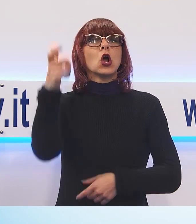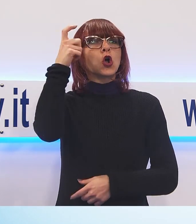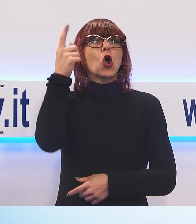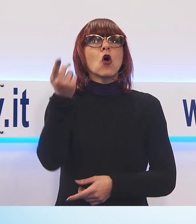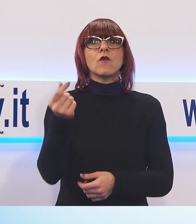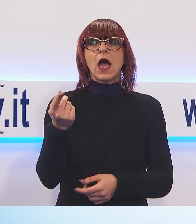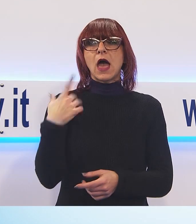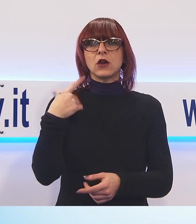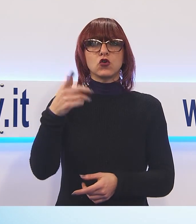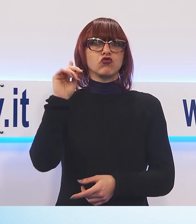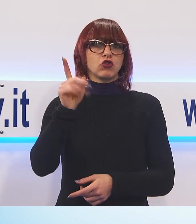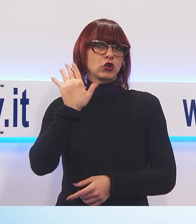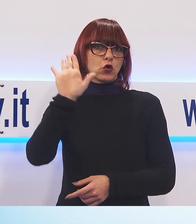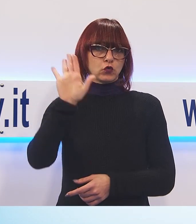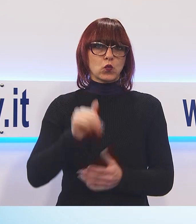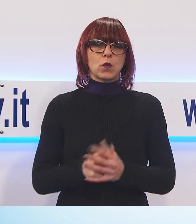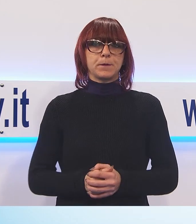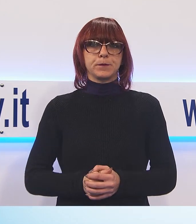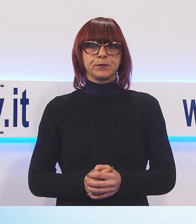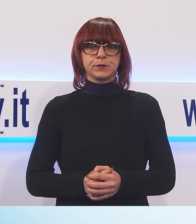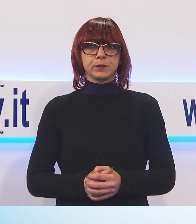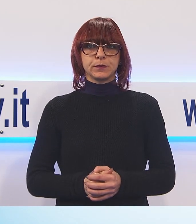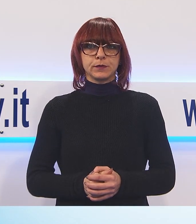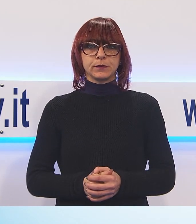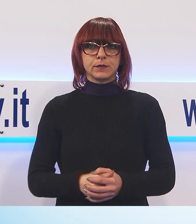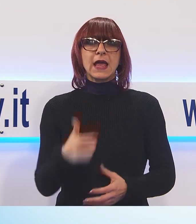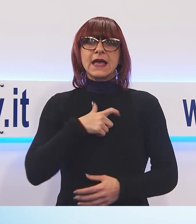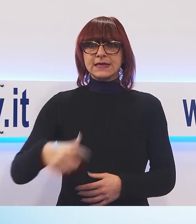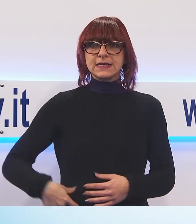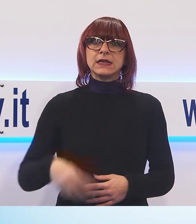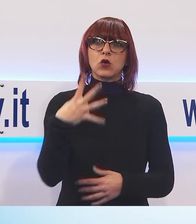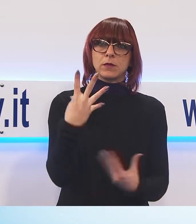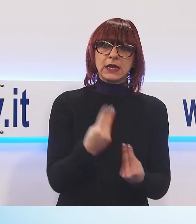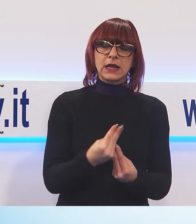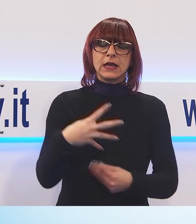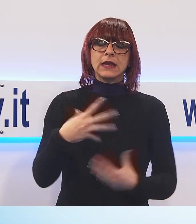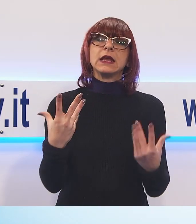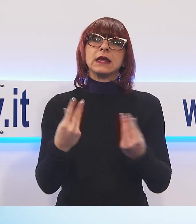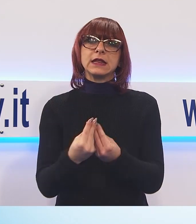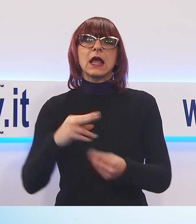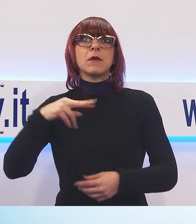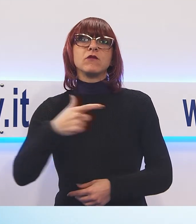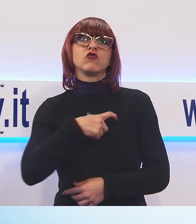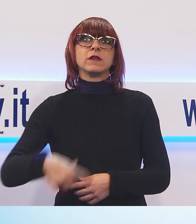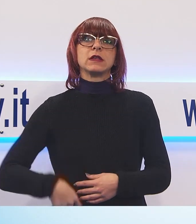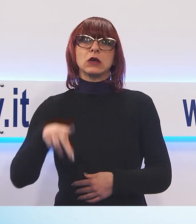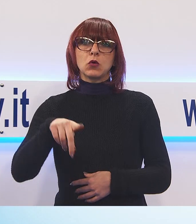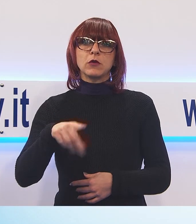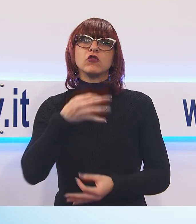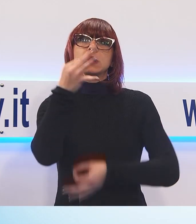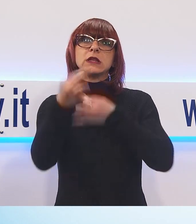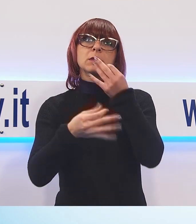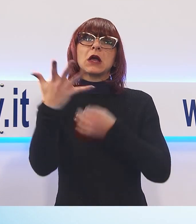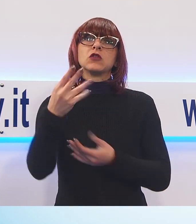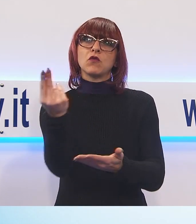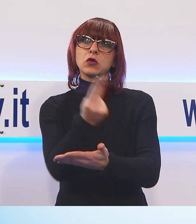del bando di assegnazione dei lavori è stato il sindaco di Bagni di Lucca, Michelini, con il suo vice, Pacini. Già nel nostro programma, ma